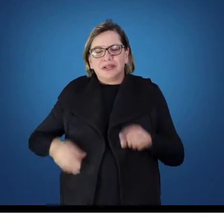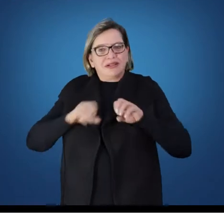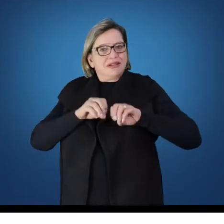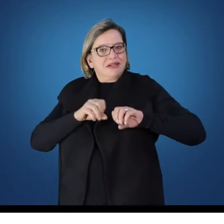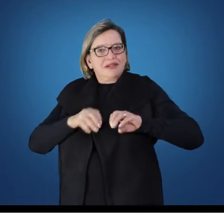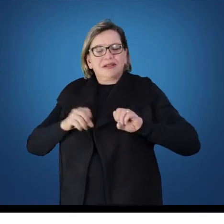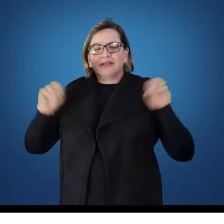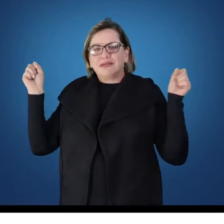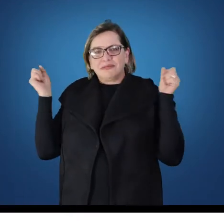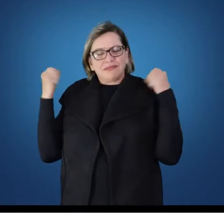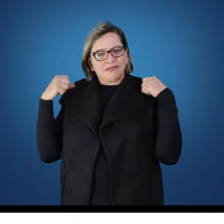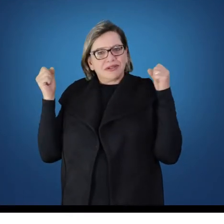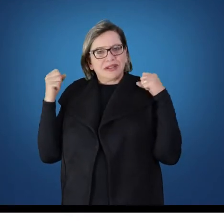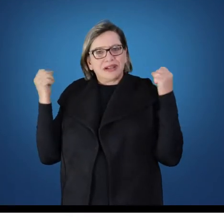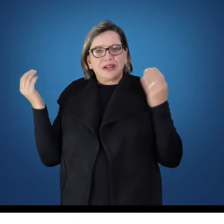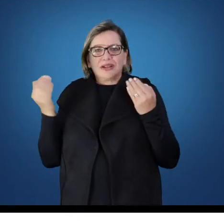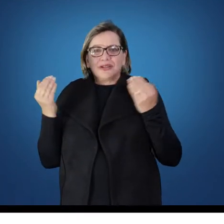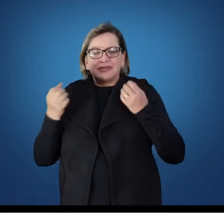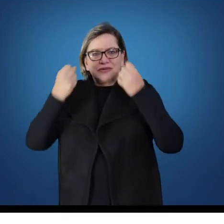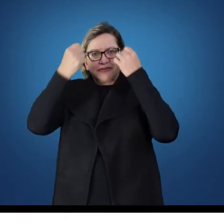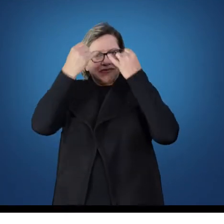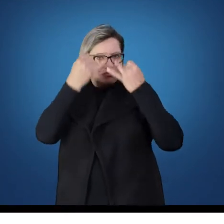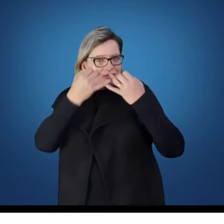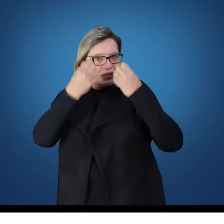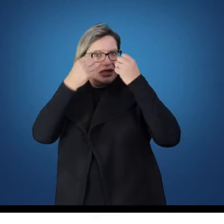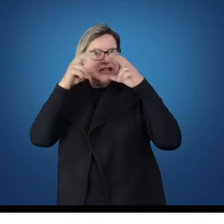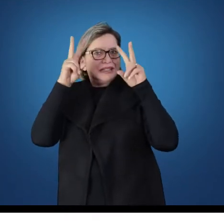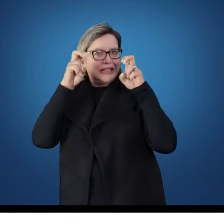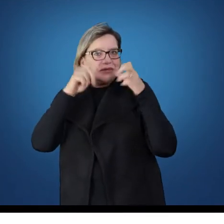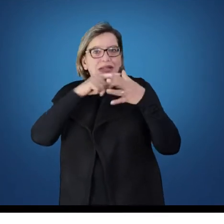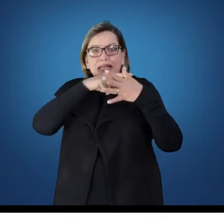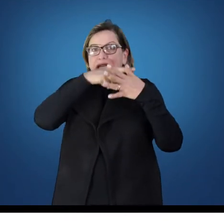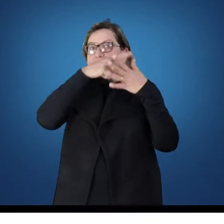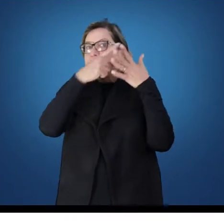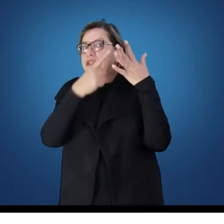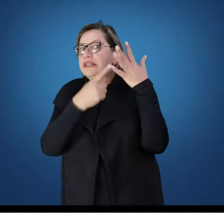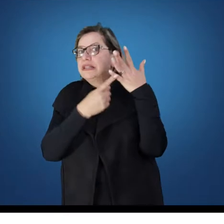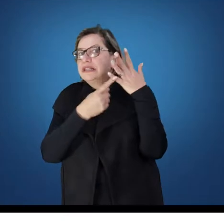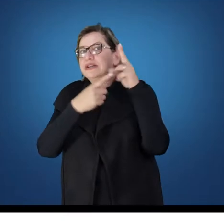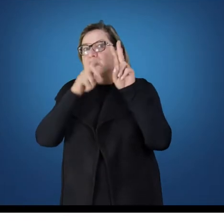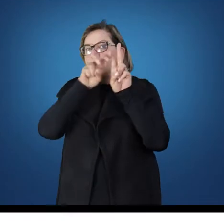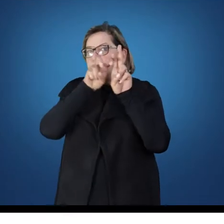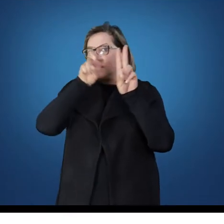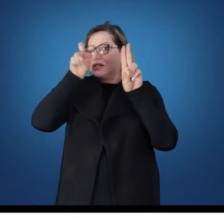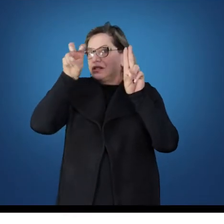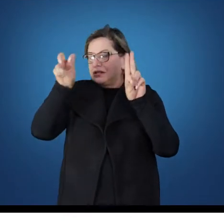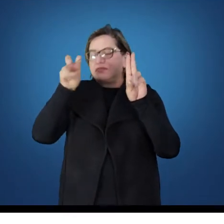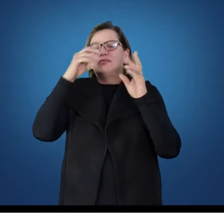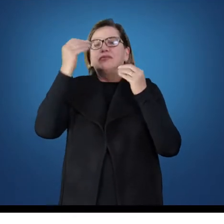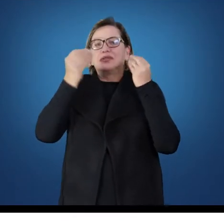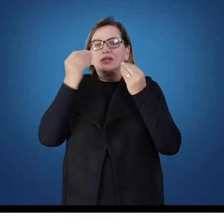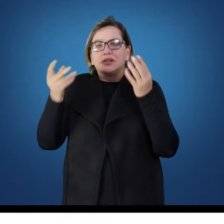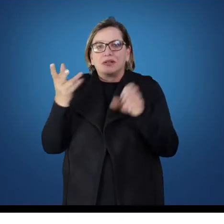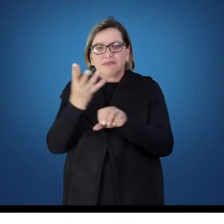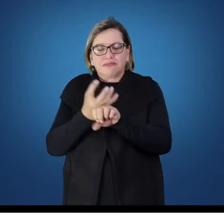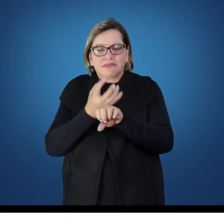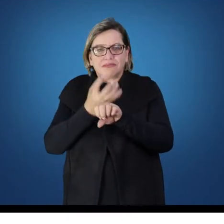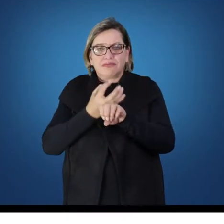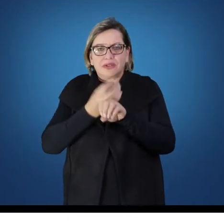Nós vamos tratar alguns temas em cinco unidades da nossa disciplina, pensando em